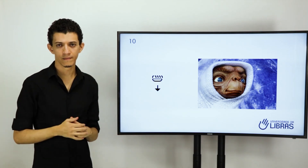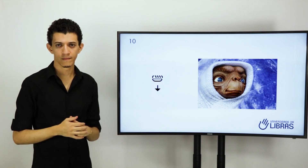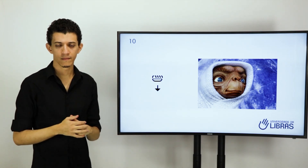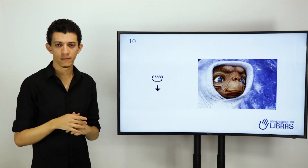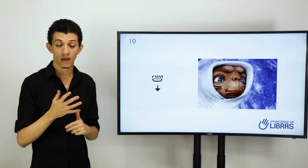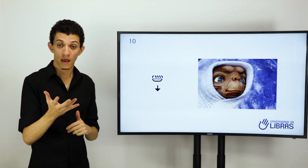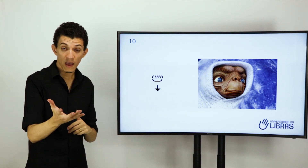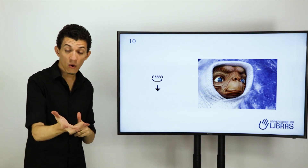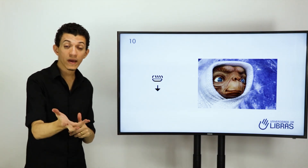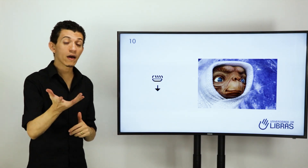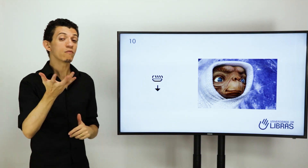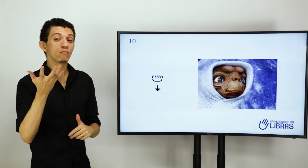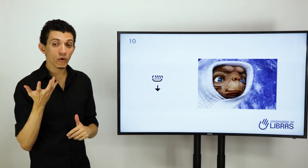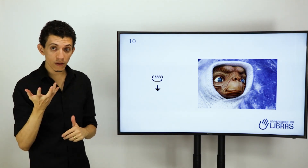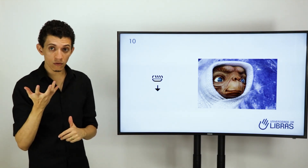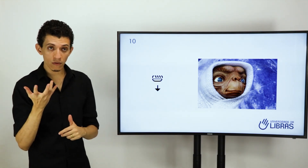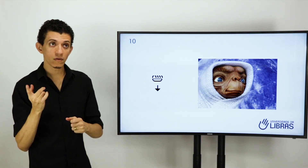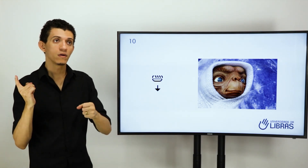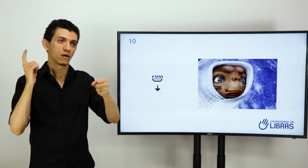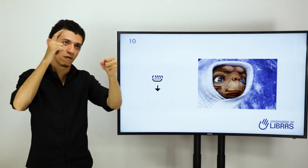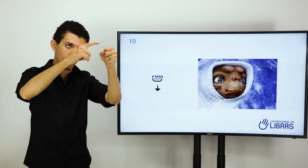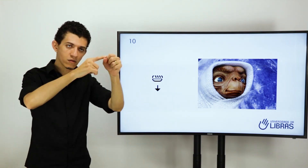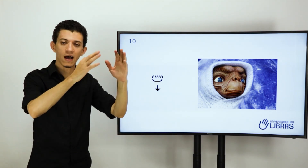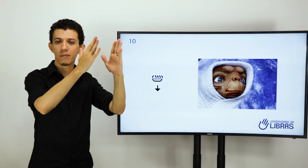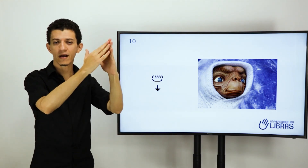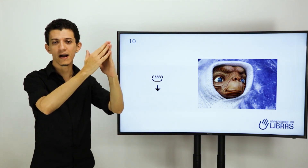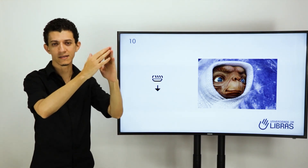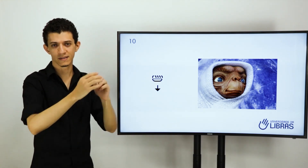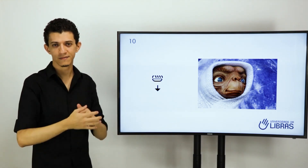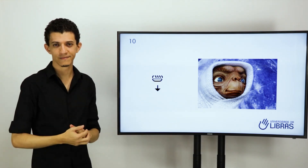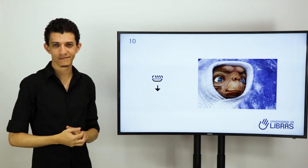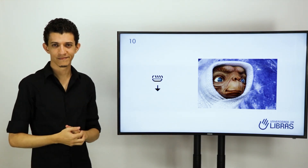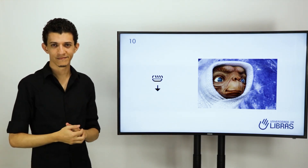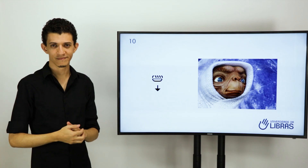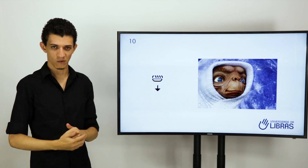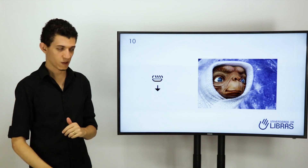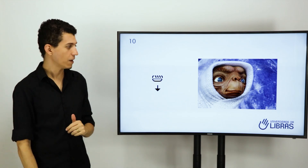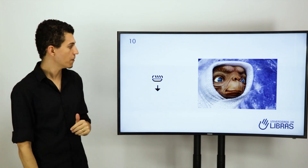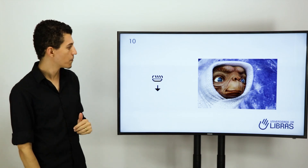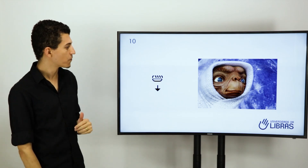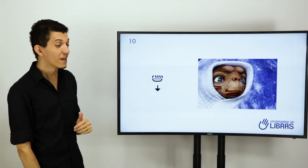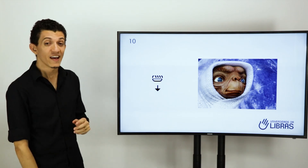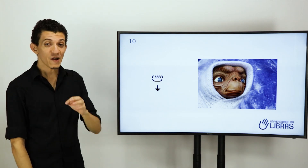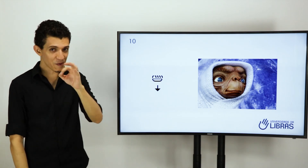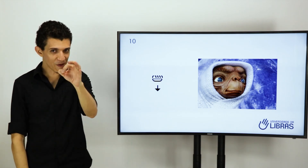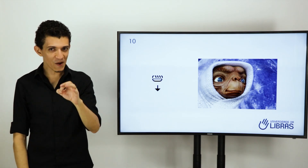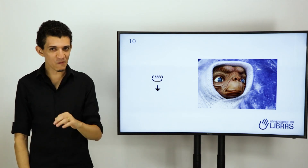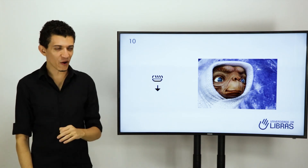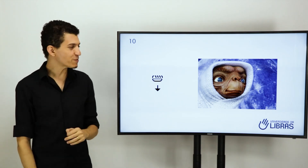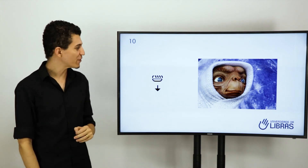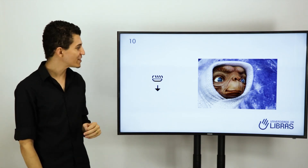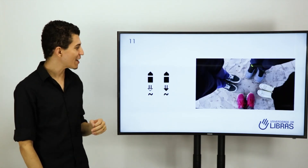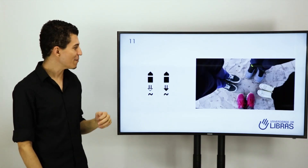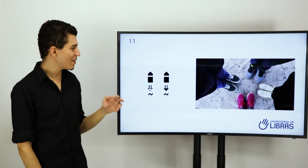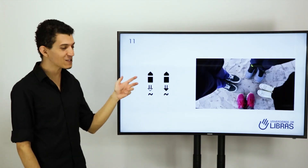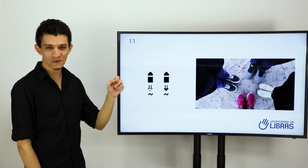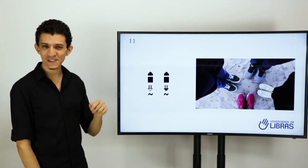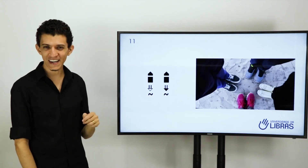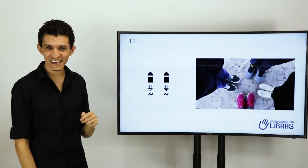eu quero muito voltar para casa. E eu preparei um bônus para você, mais alguns sinais